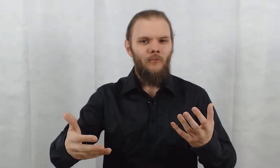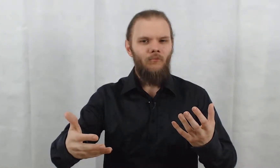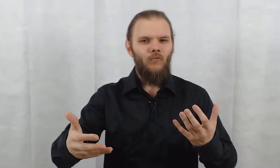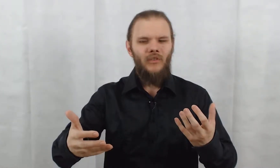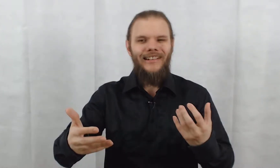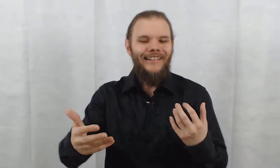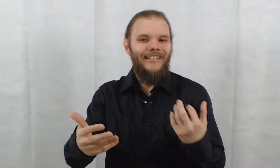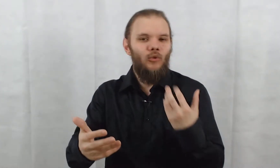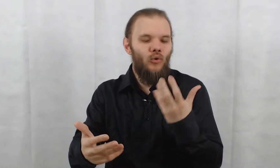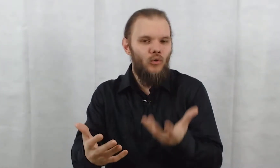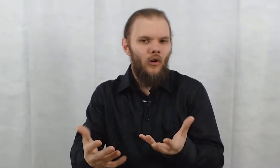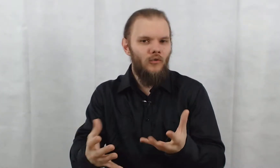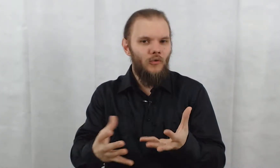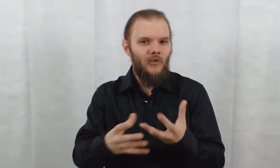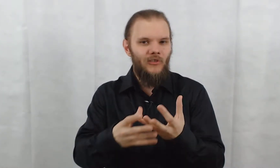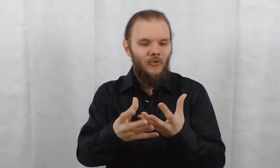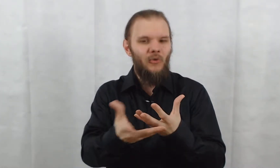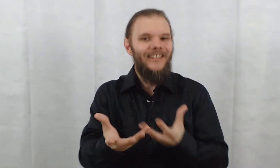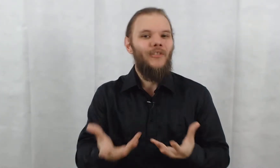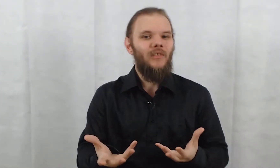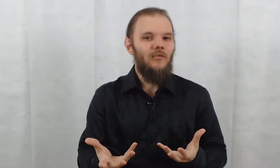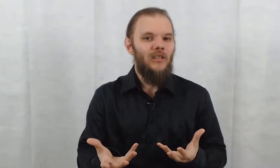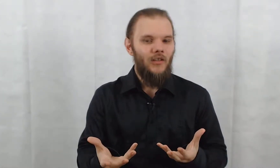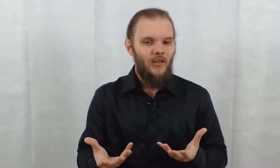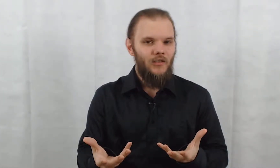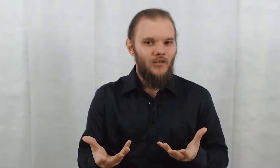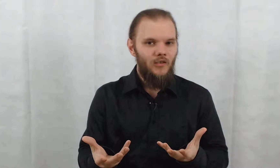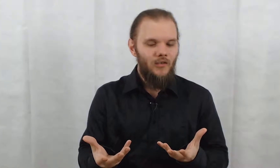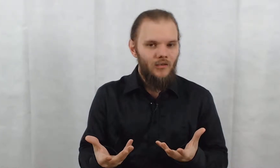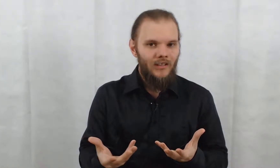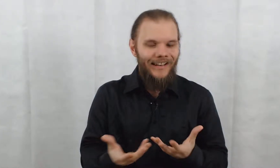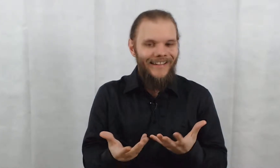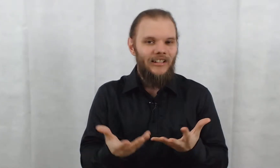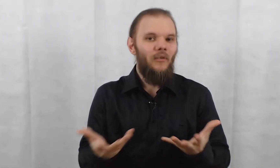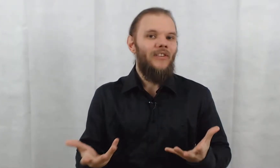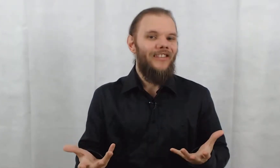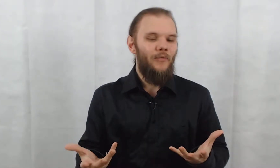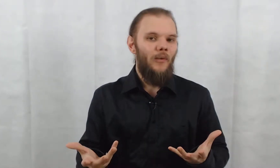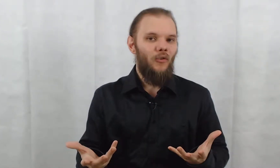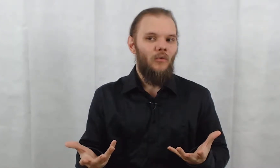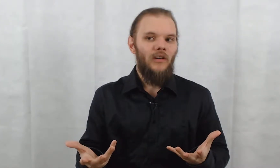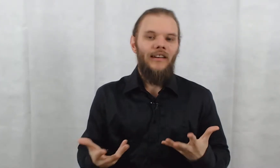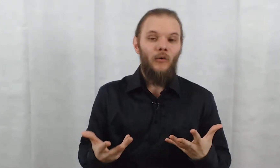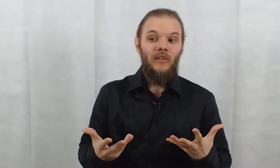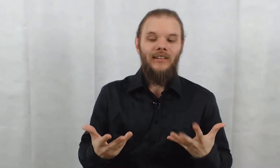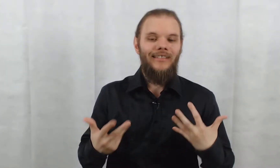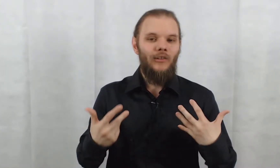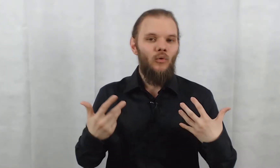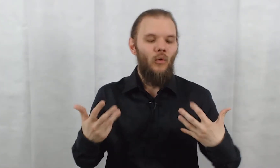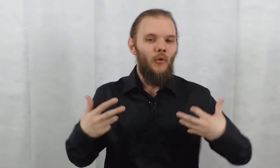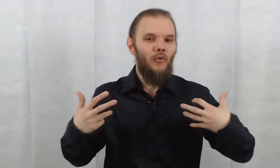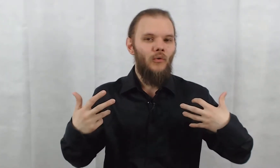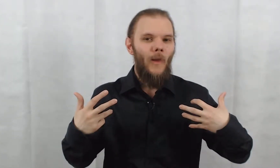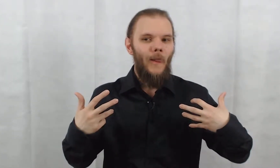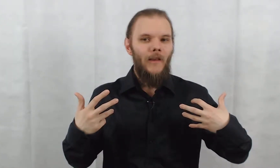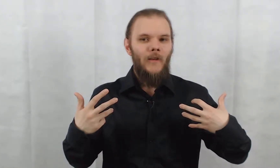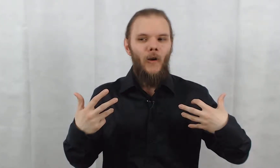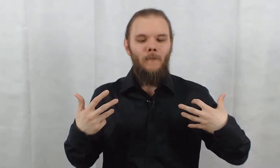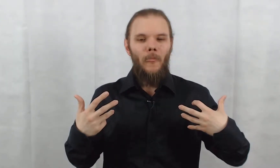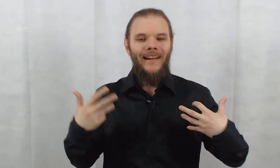Donc, il a l'air d'être au courant de ce qu'est son ennemi. Il a l'air d'avoir ses informations. Il a l'air aussi d'être au courant de… Alors, la